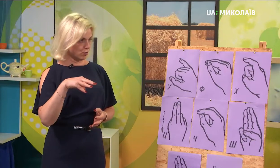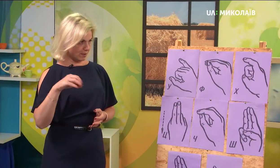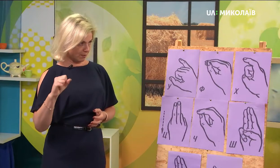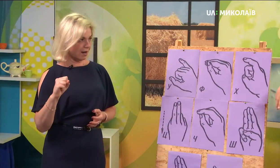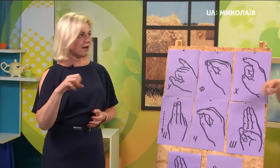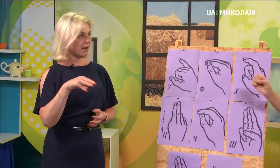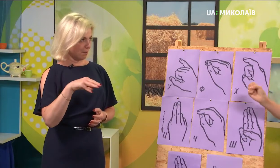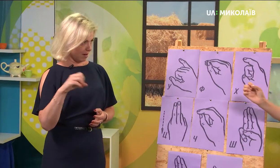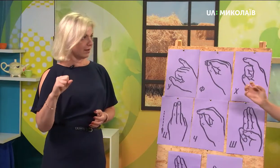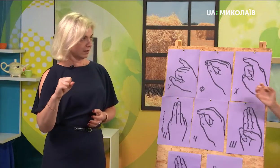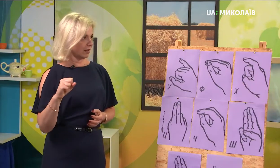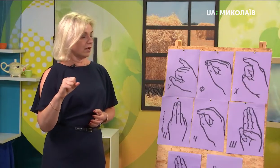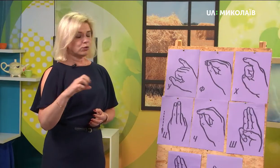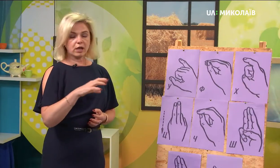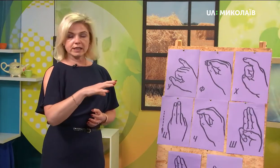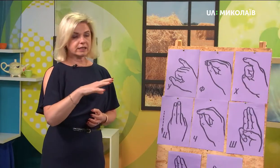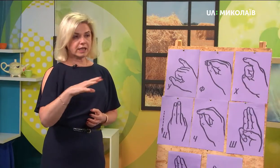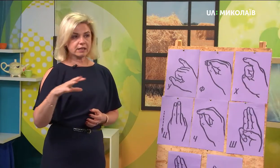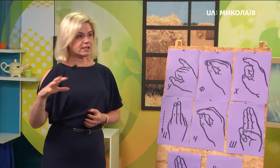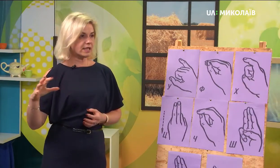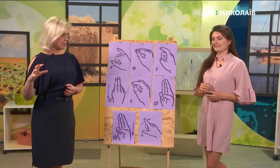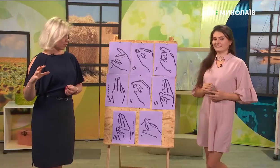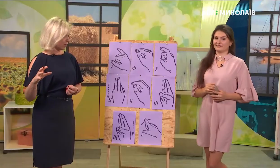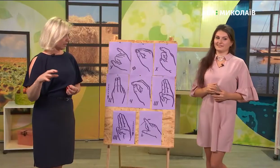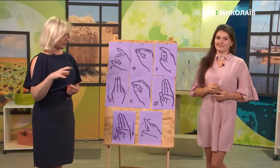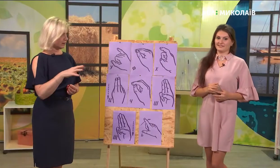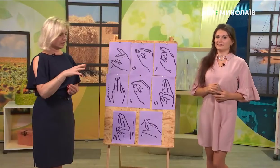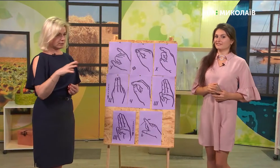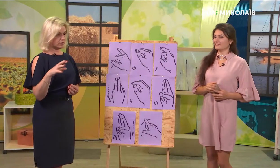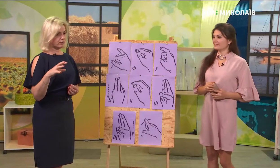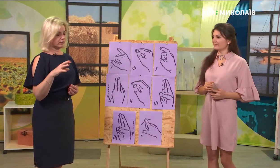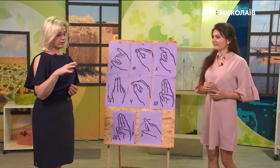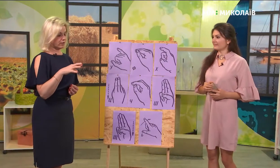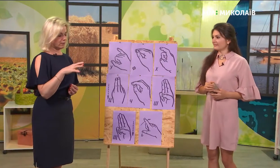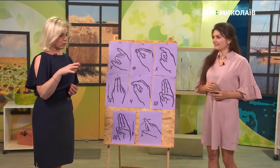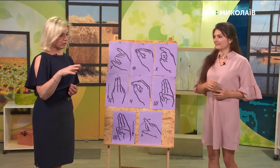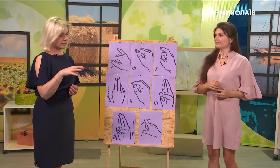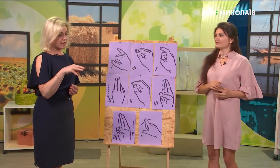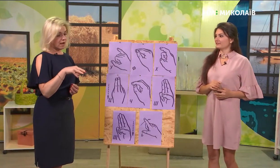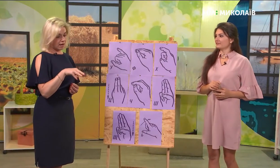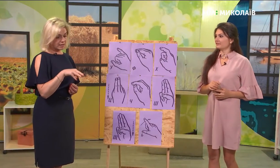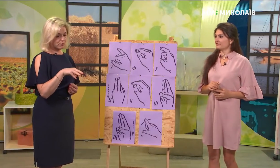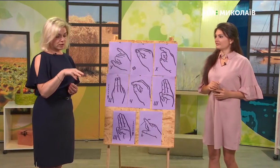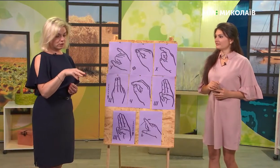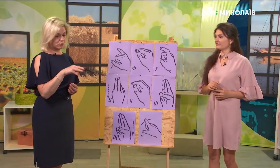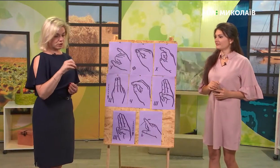русі «ма», «ма», так. Ну, але не такі, не сильні рухи, не так їми рухатися. Але спокійно можна